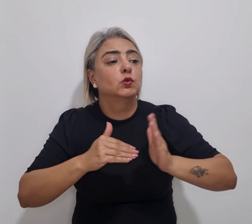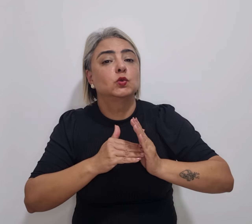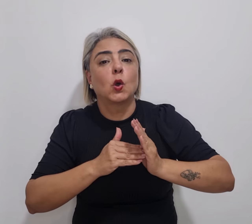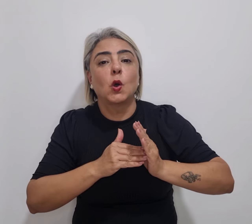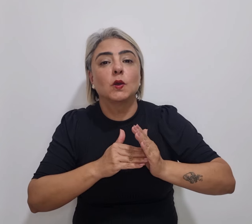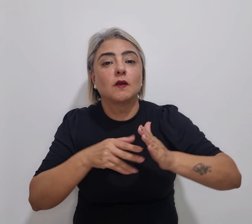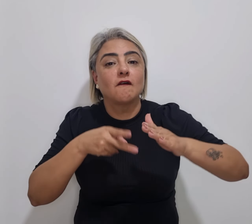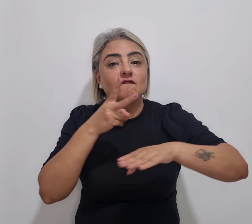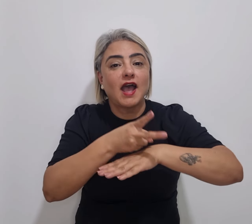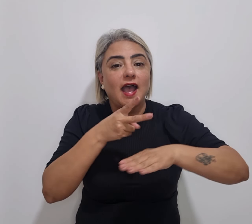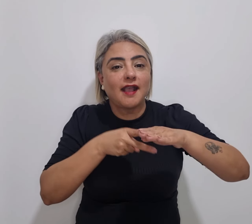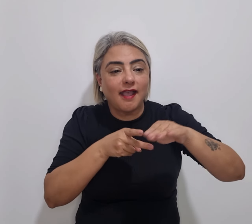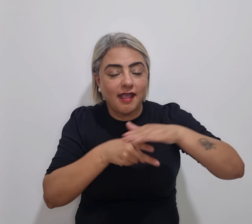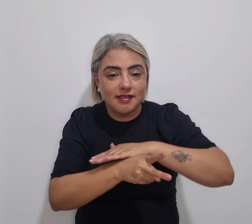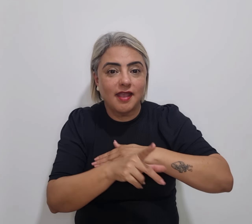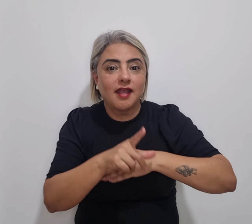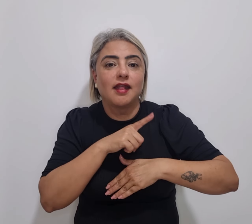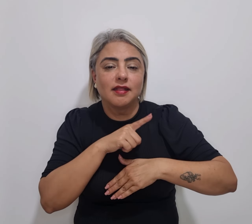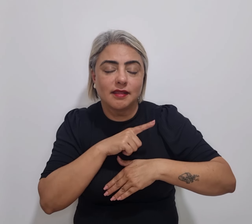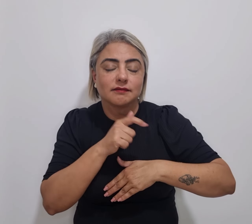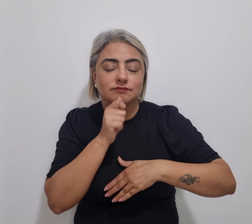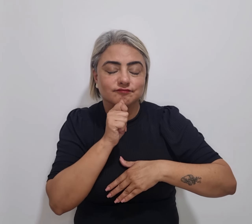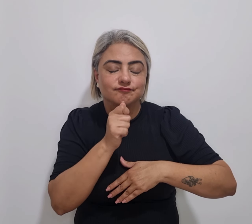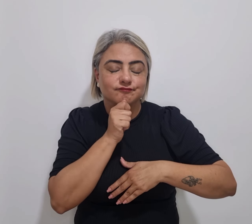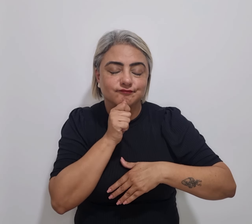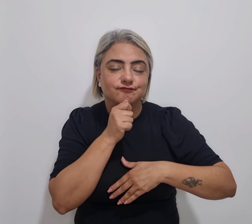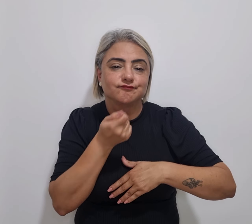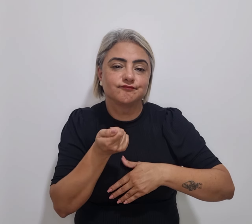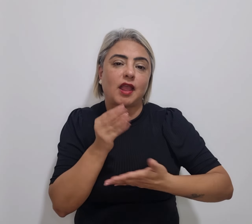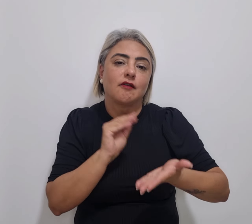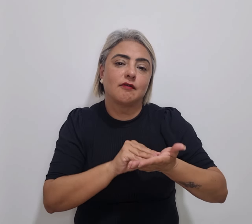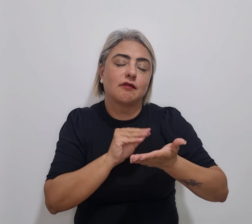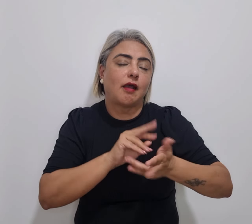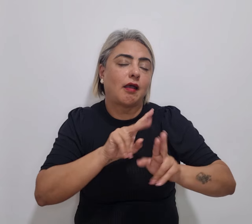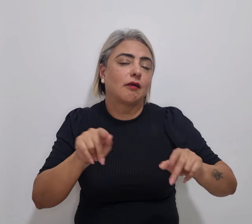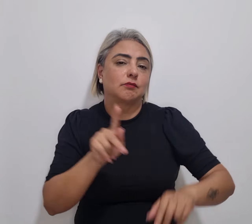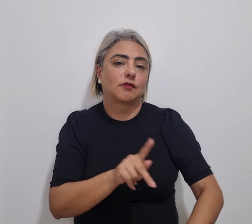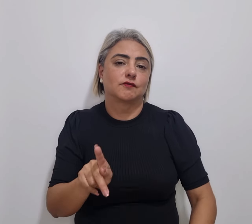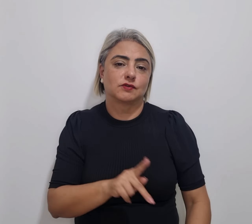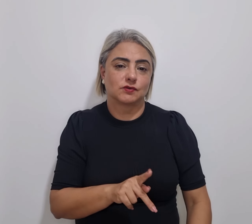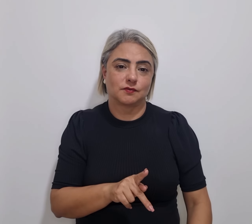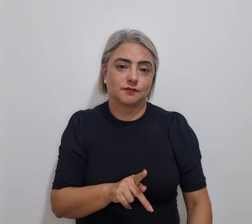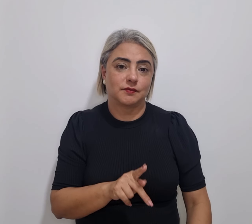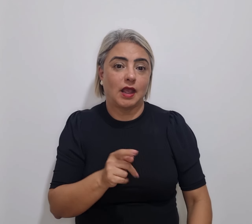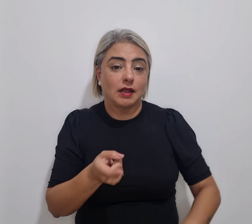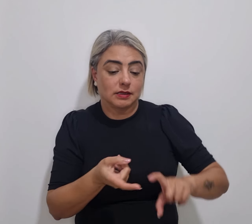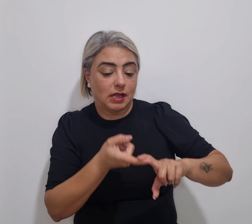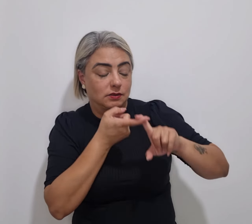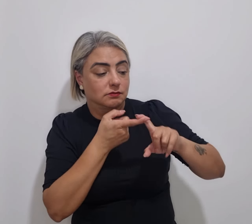reserva, ainda assim continuarão com carência. Na ocasião da suspensão da greve,